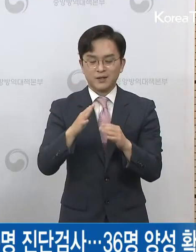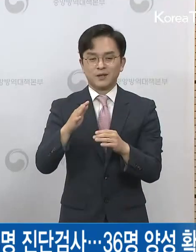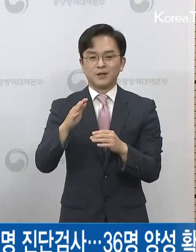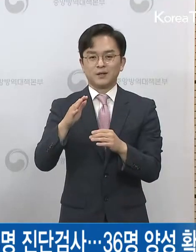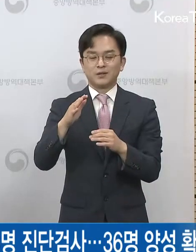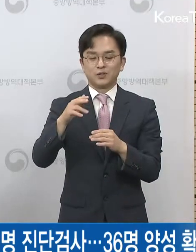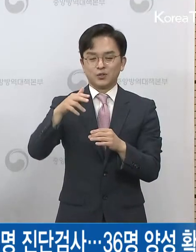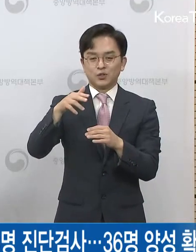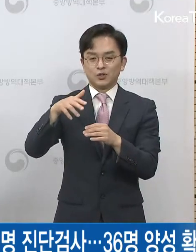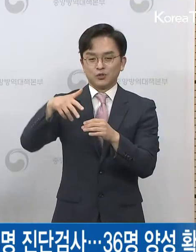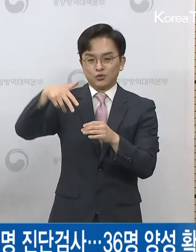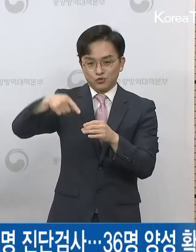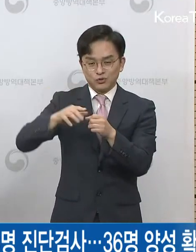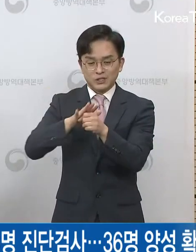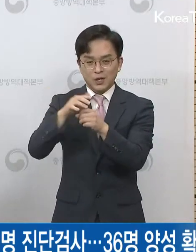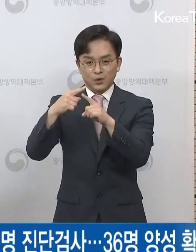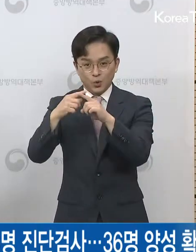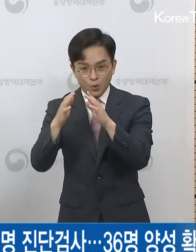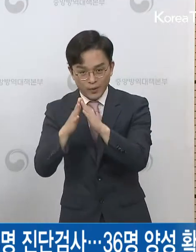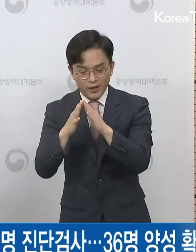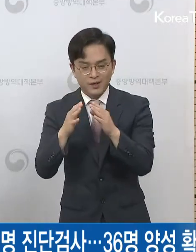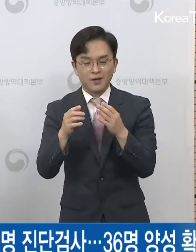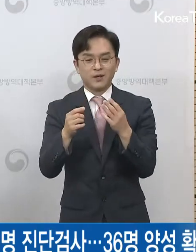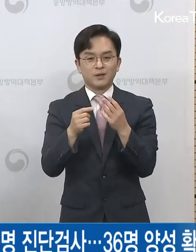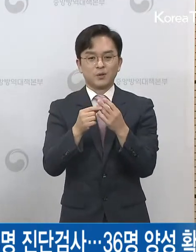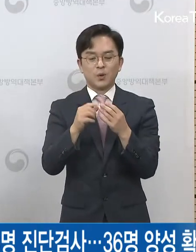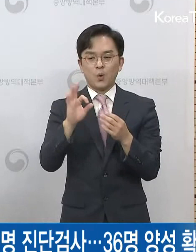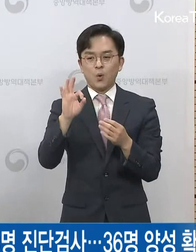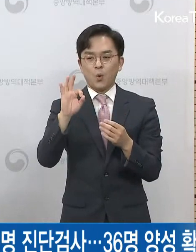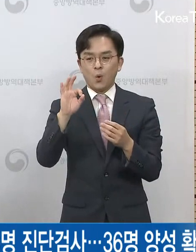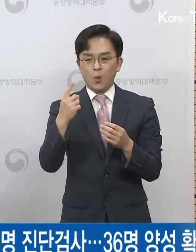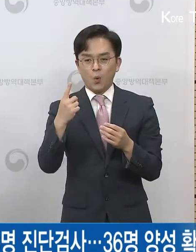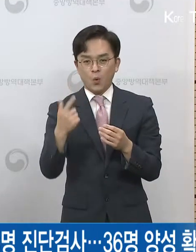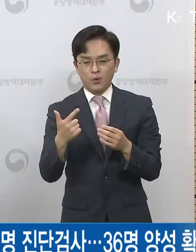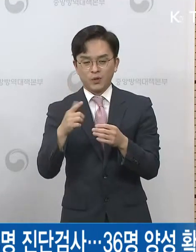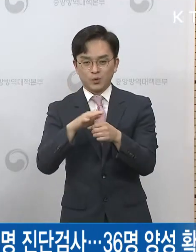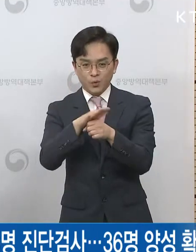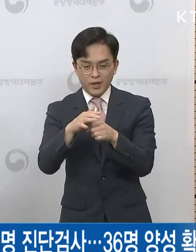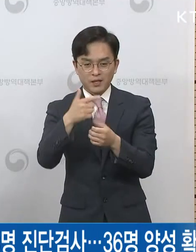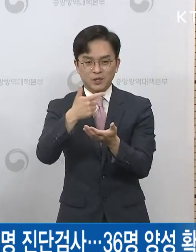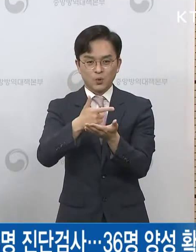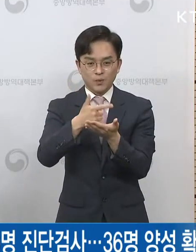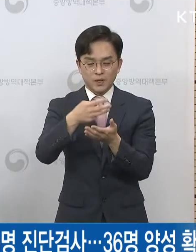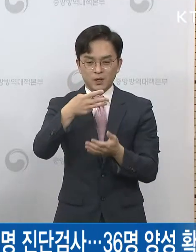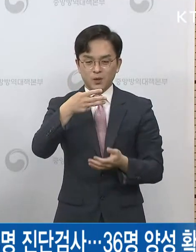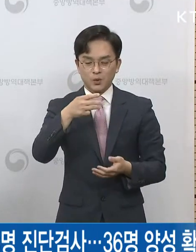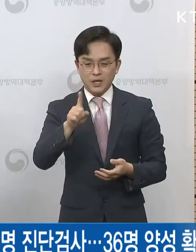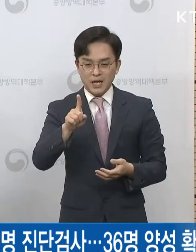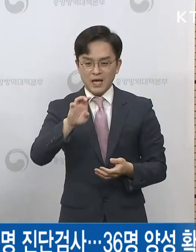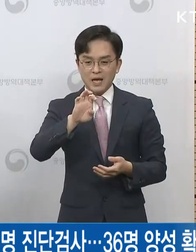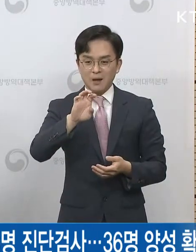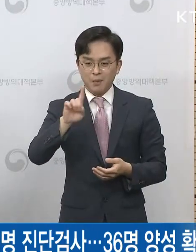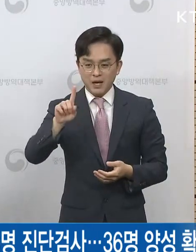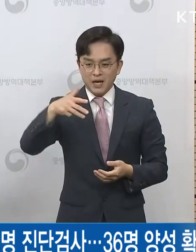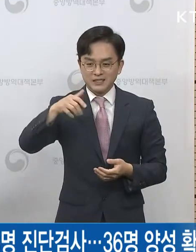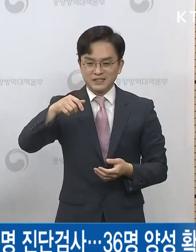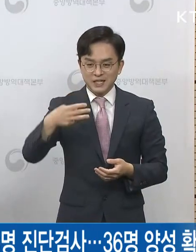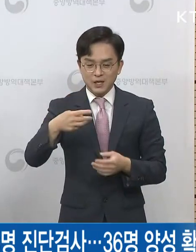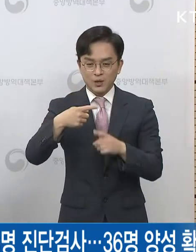또 도봉구의 은혜교회 그리고 오늘 말씀드린 것처럼 노원구의 라파치유 기도원까지가